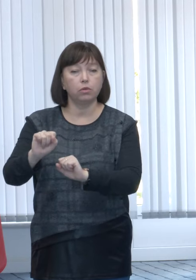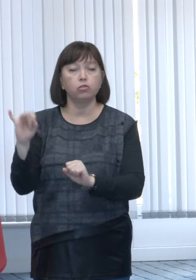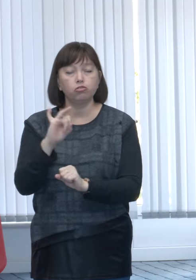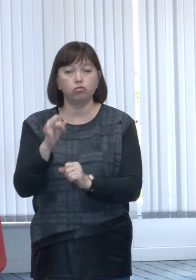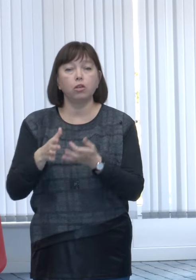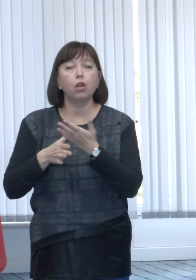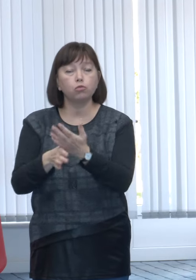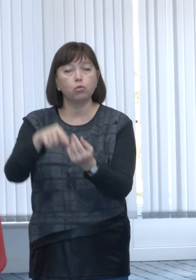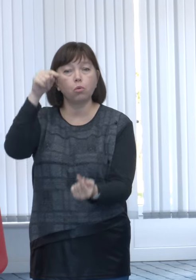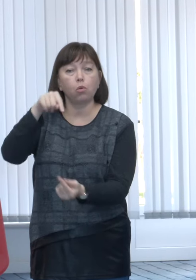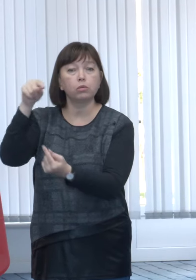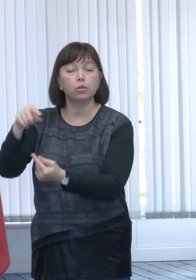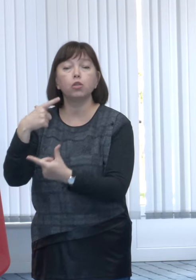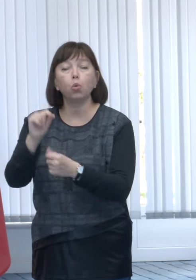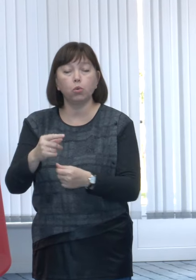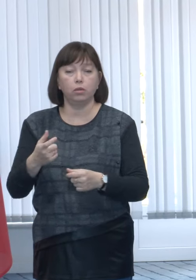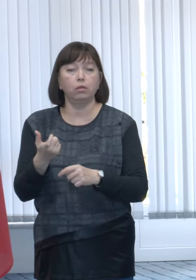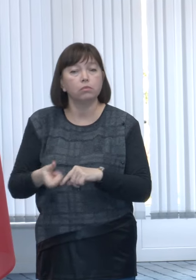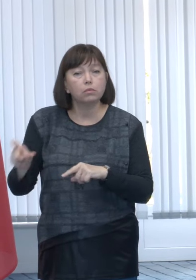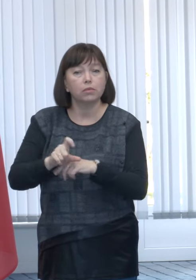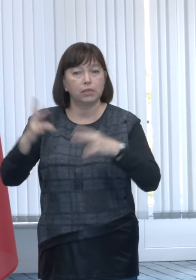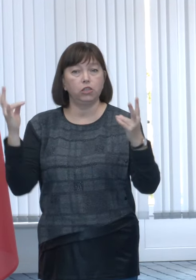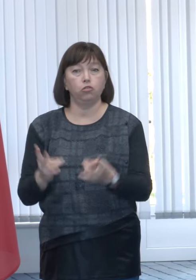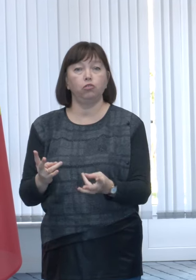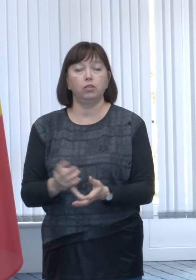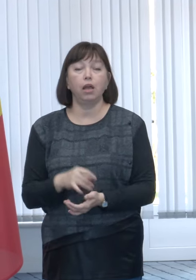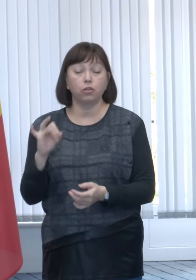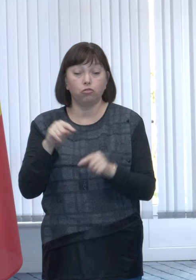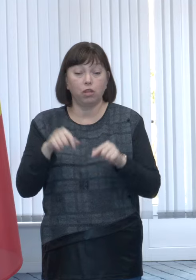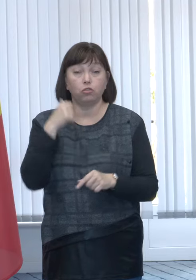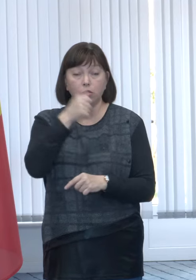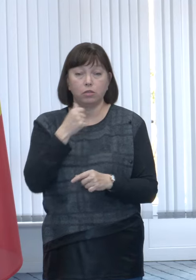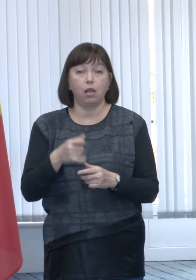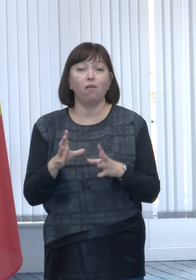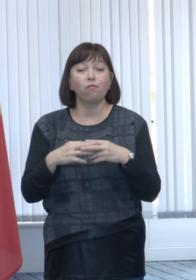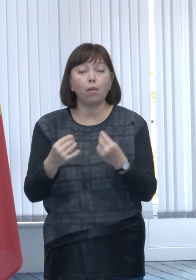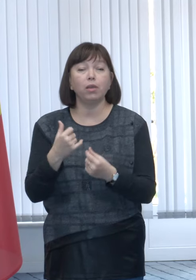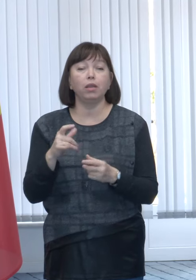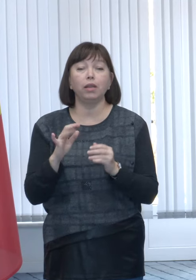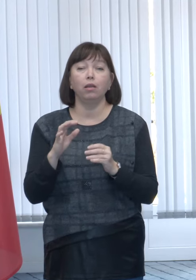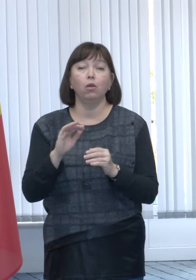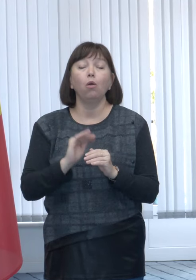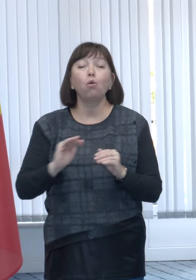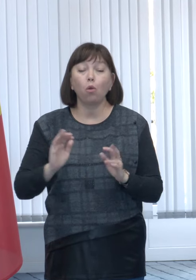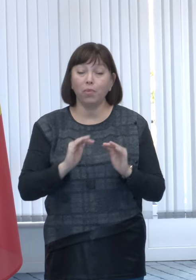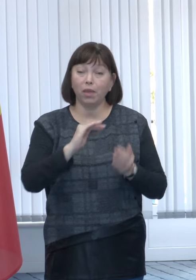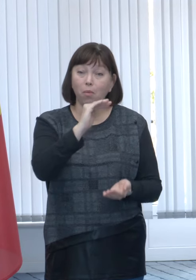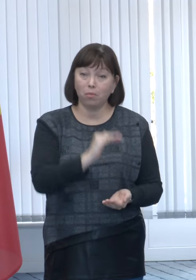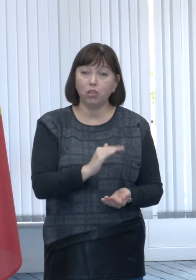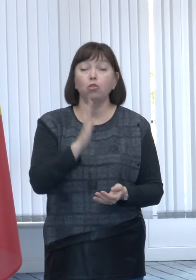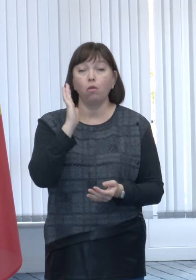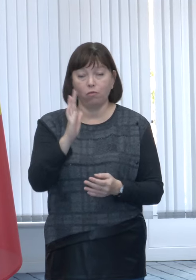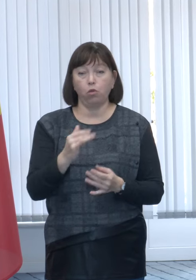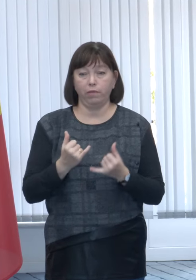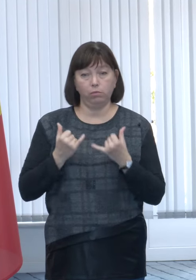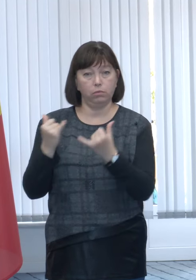resursele publice acolo unde este cel mai mult necesar. Și în acest stand familii copiii mici vor fi favorizate într-un fel